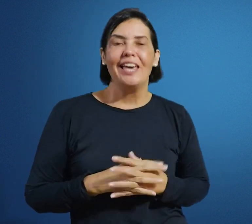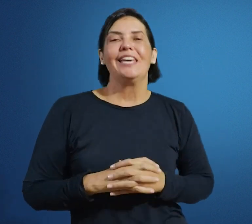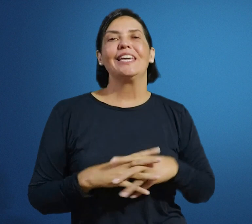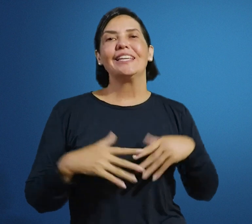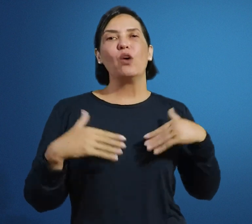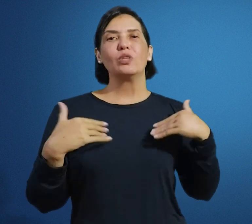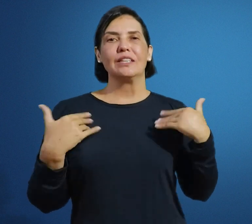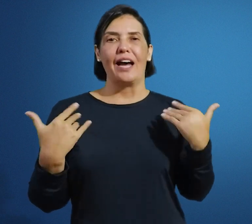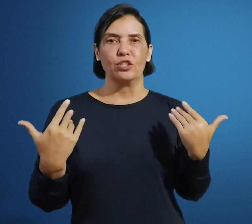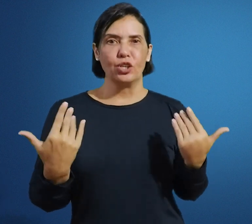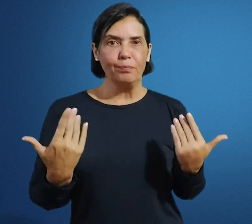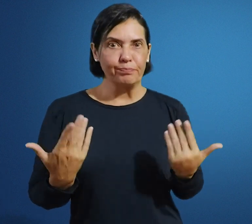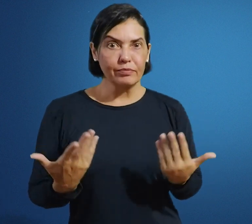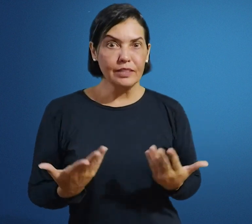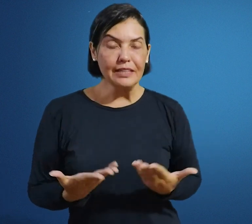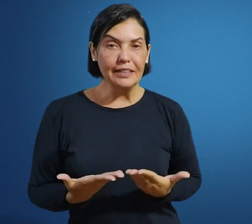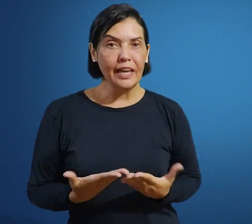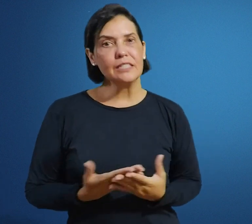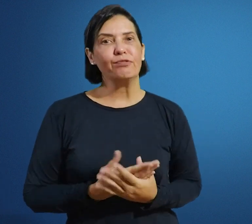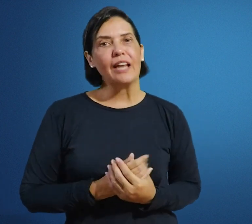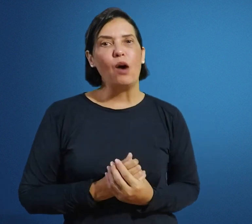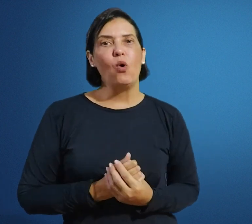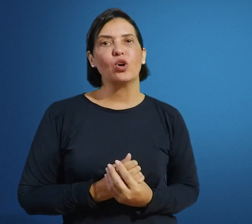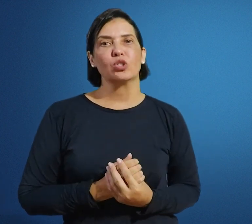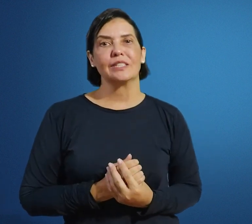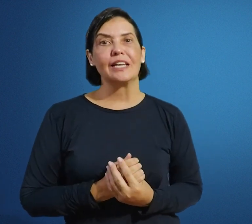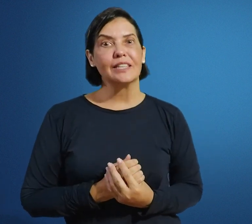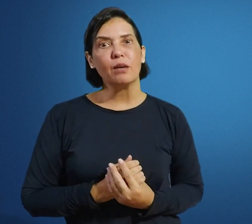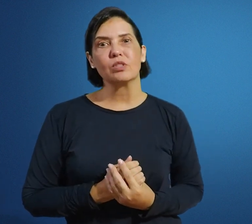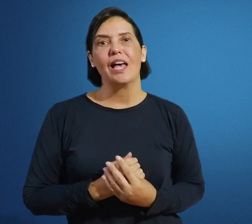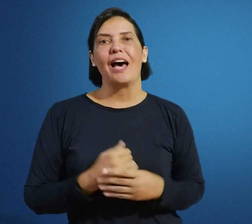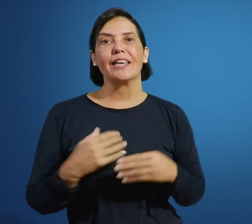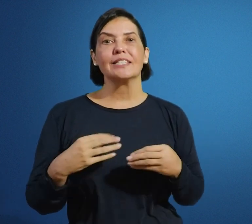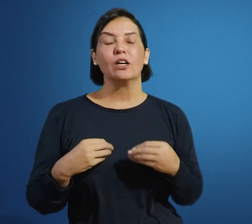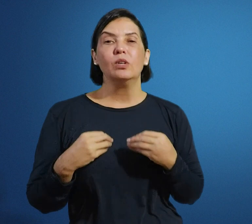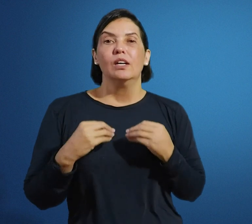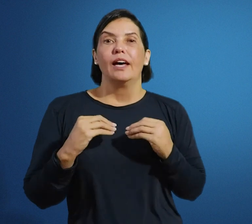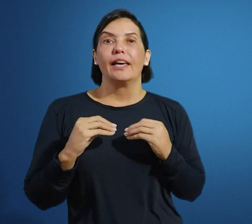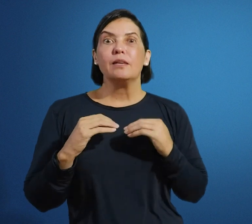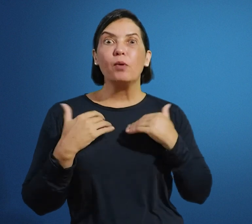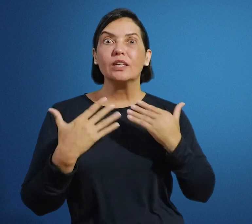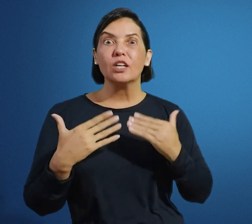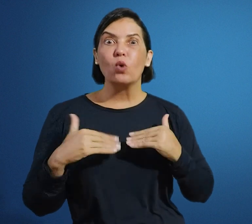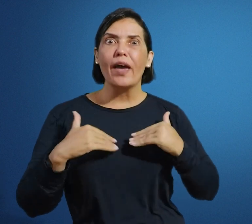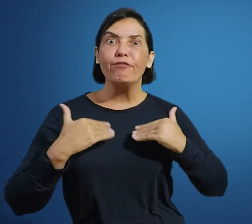né? E da unidade 3 e final, onde nós trazemos a questão importante, qual é a